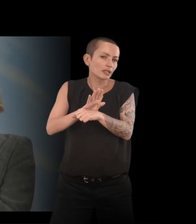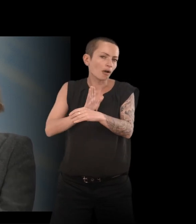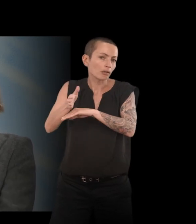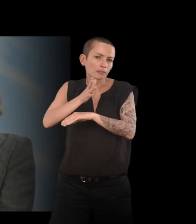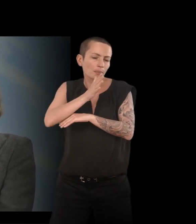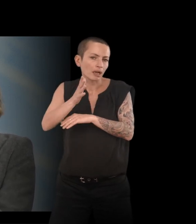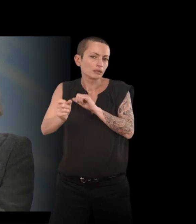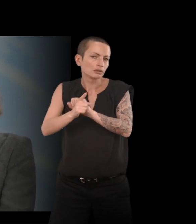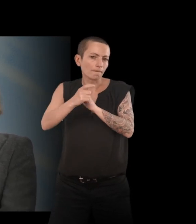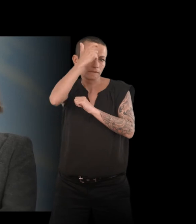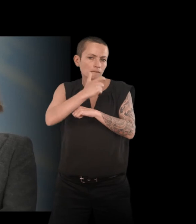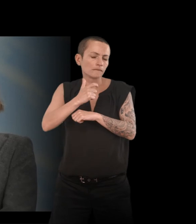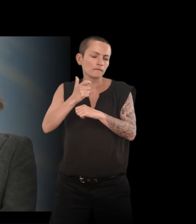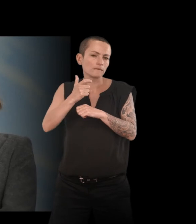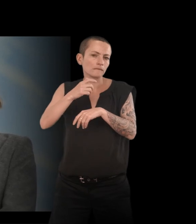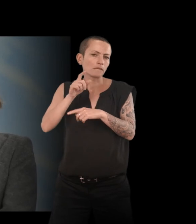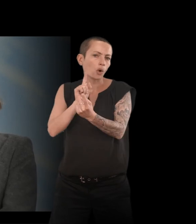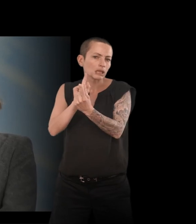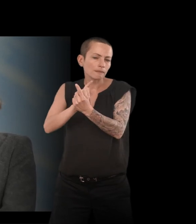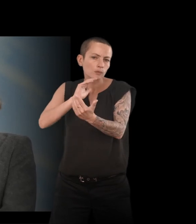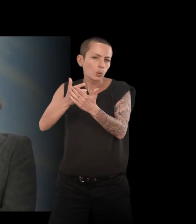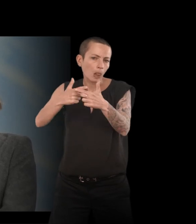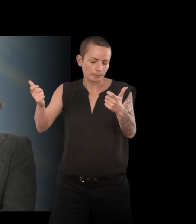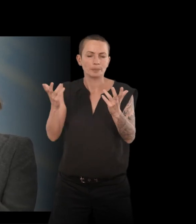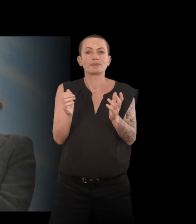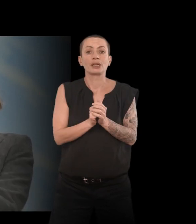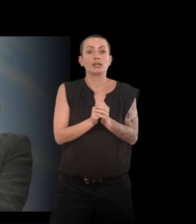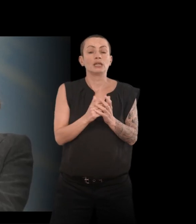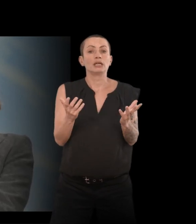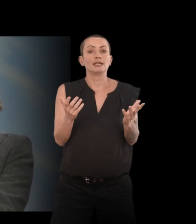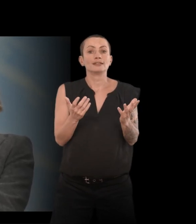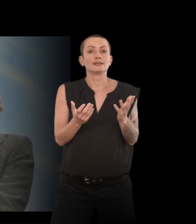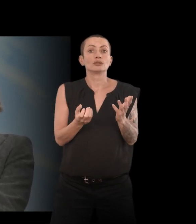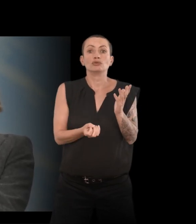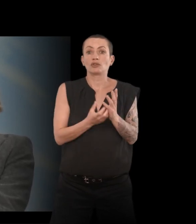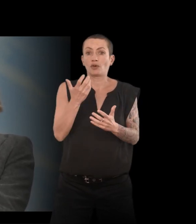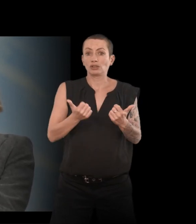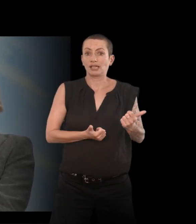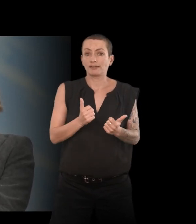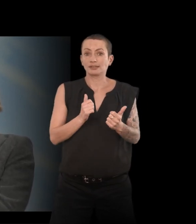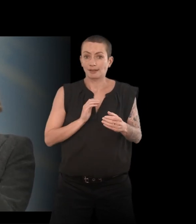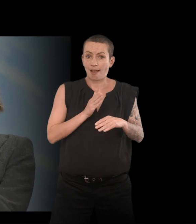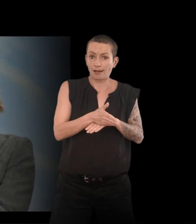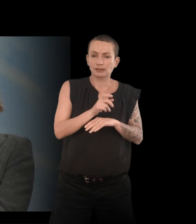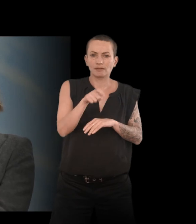hospitalisé ou de venir pour une consultation. Donc, à chaque nouveau service, il faut appeler un numéro.